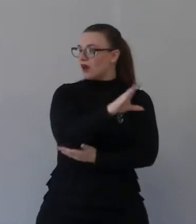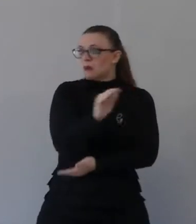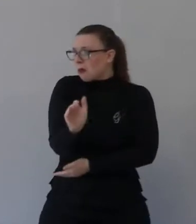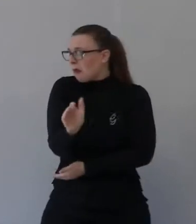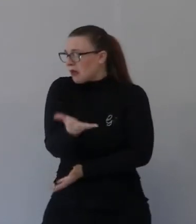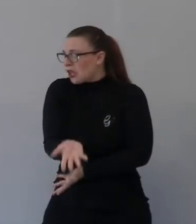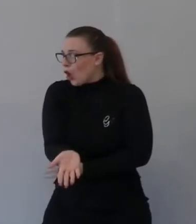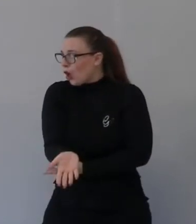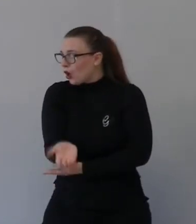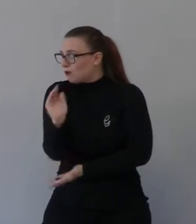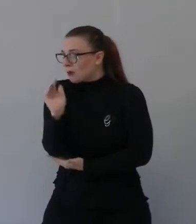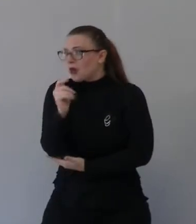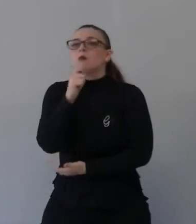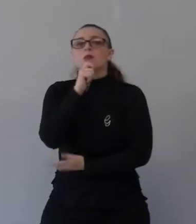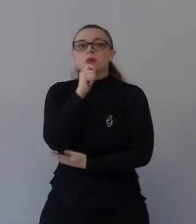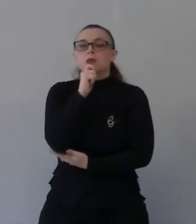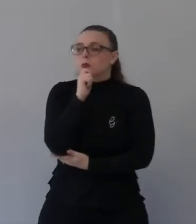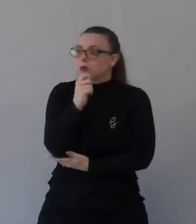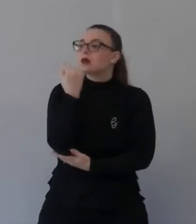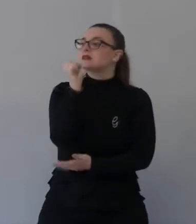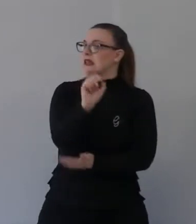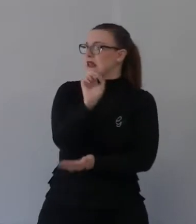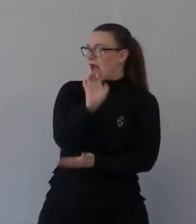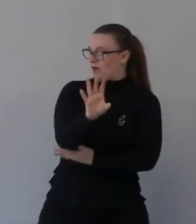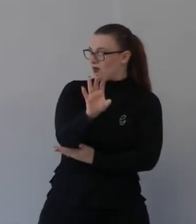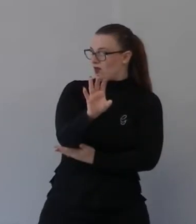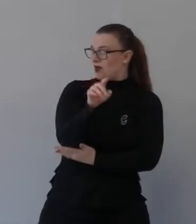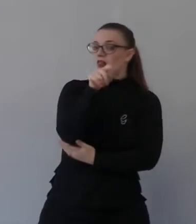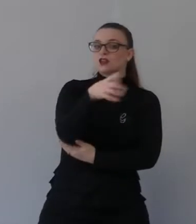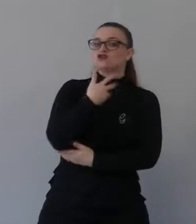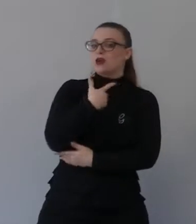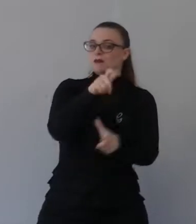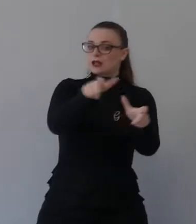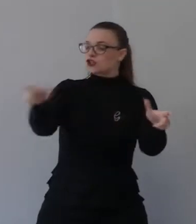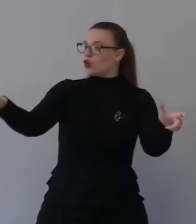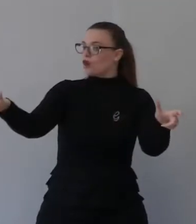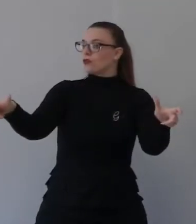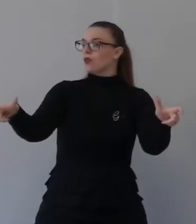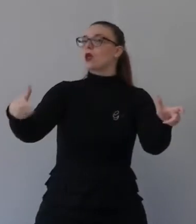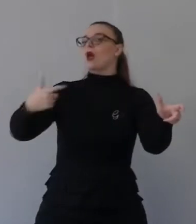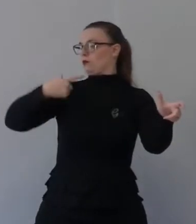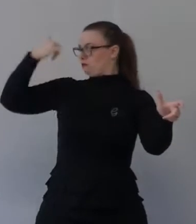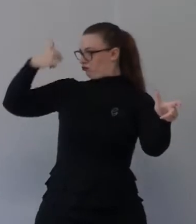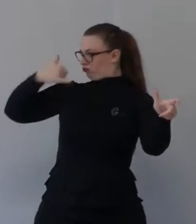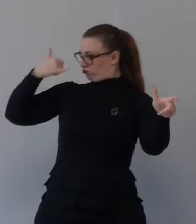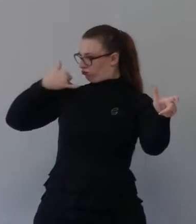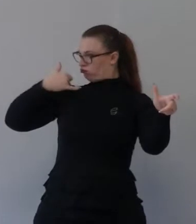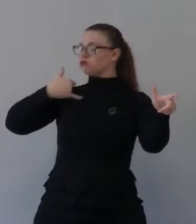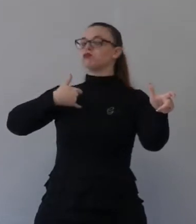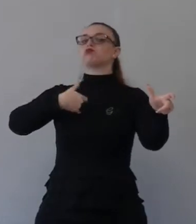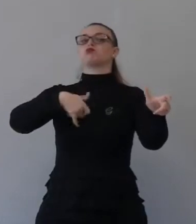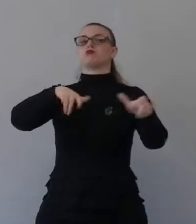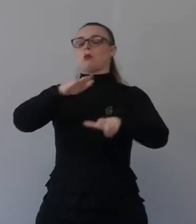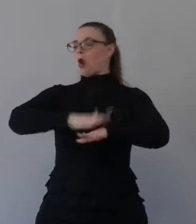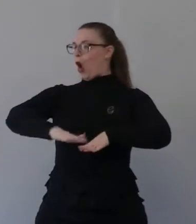normalmente c'erano persone molto anziane, molto esperte. Lui era giovanissimo, aveva 28